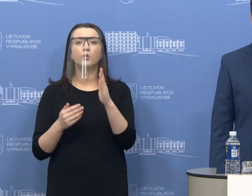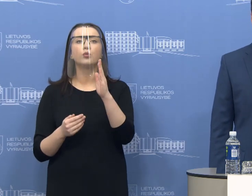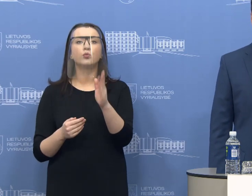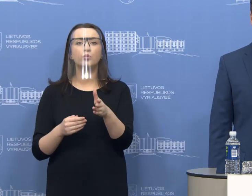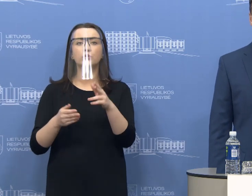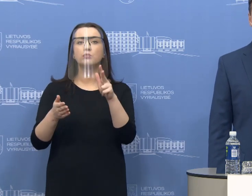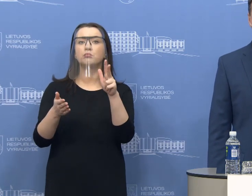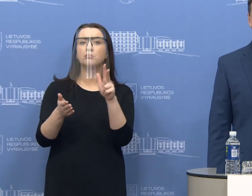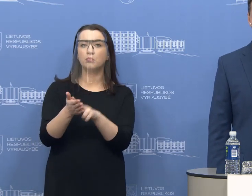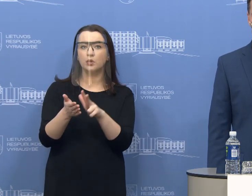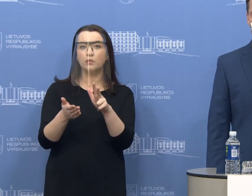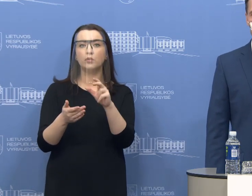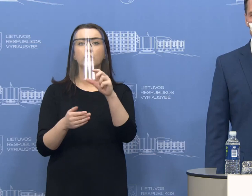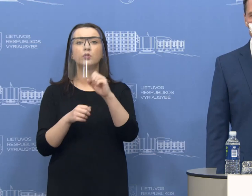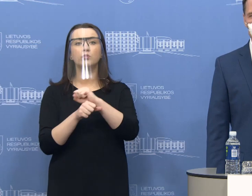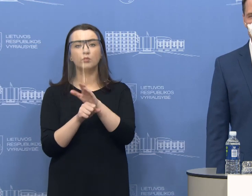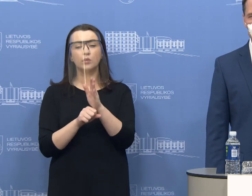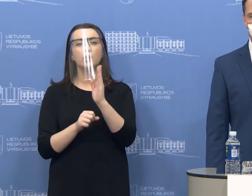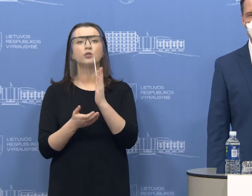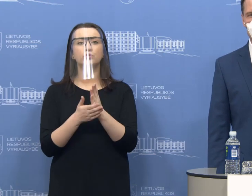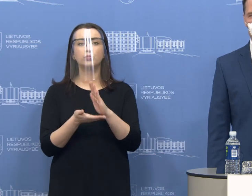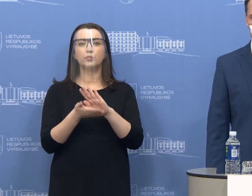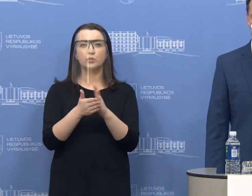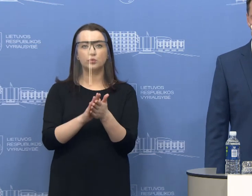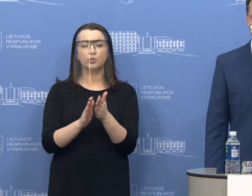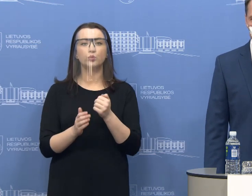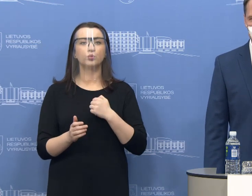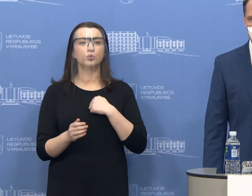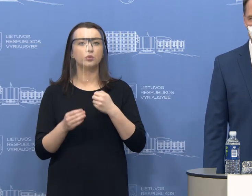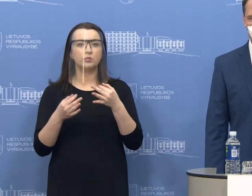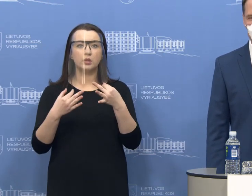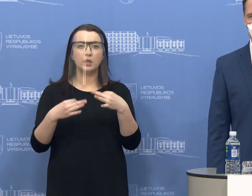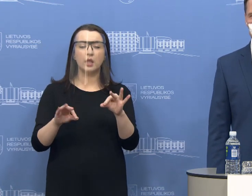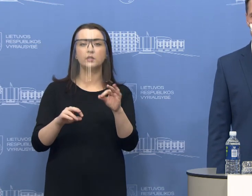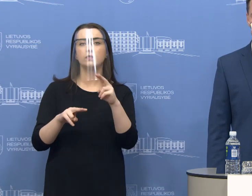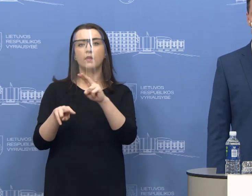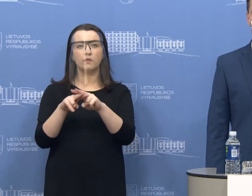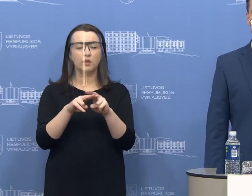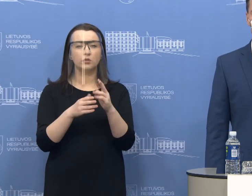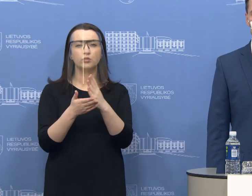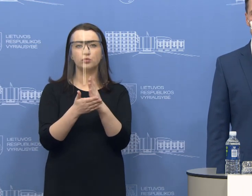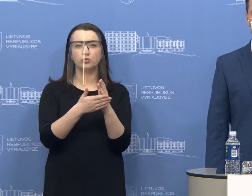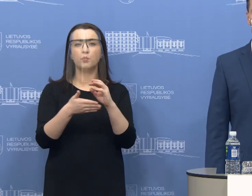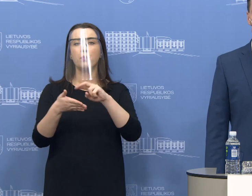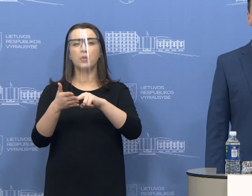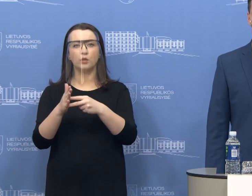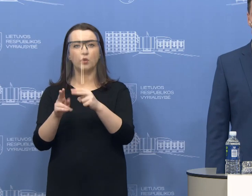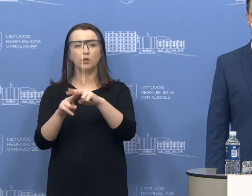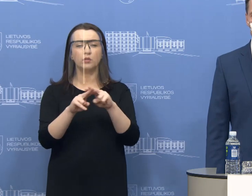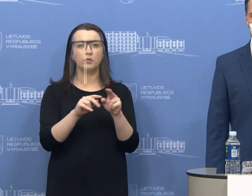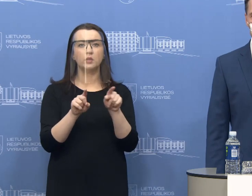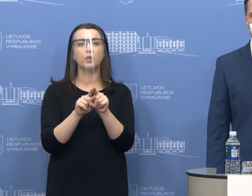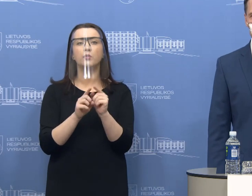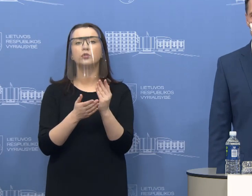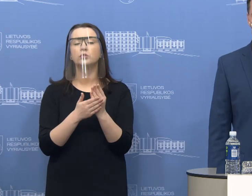nustatytas, mes esame pasiruošę, mes turime laisvės vieto atimimo ligoninę, ten yra numatytos vietos, taip pat ir